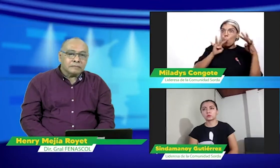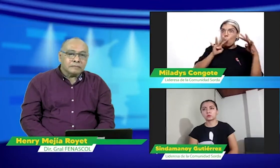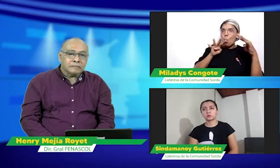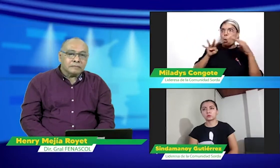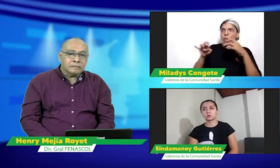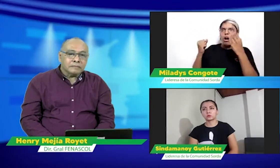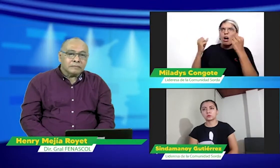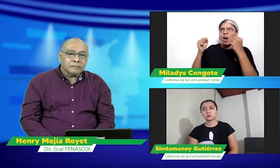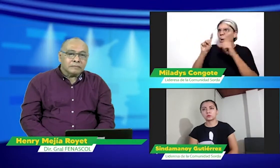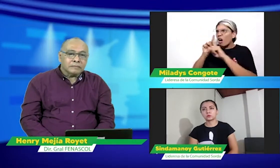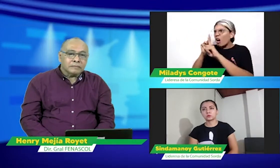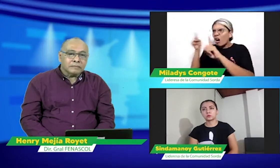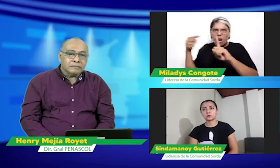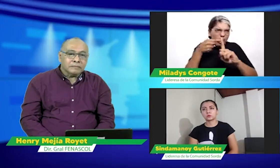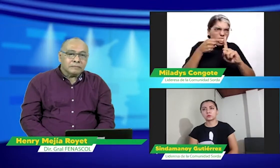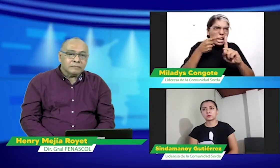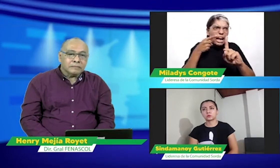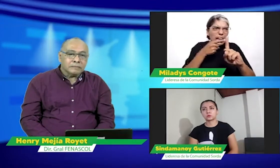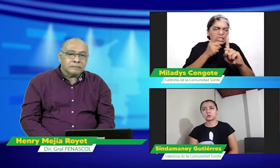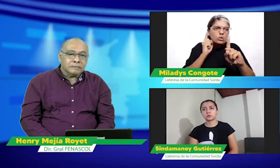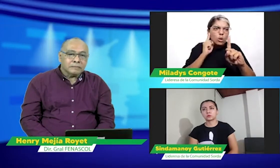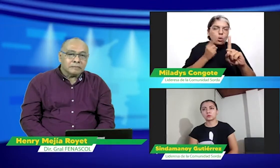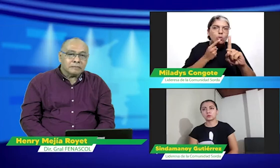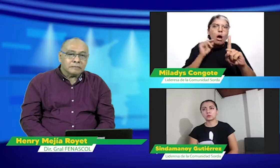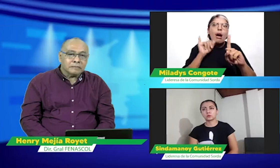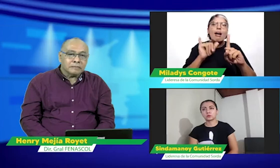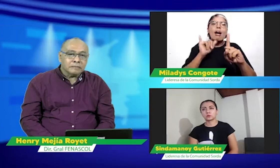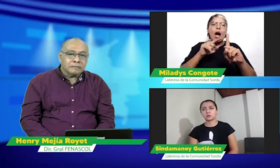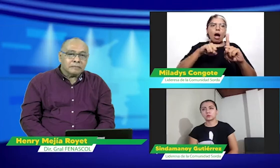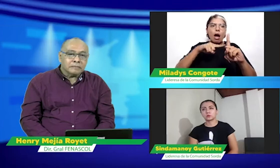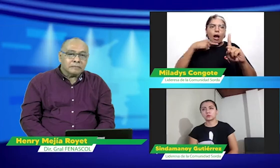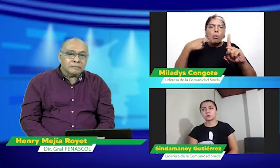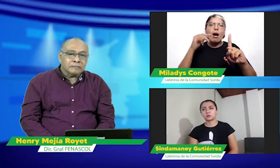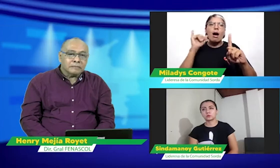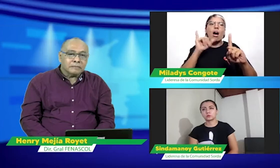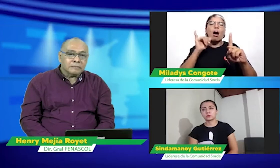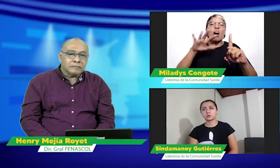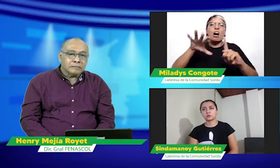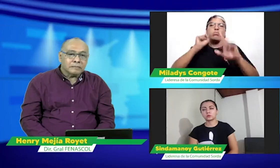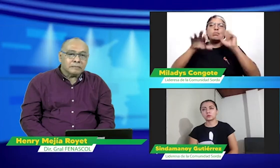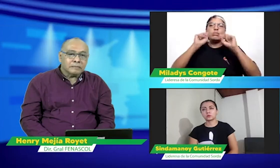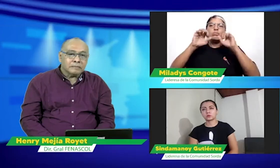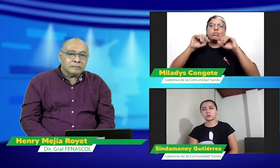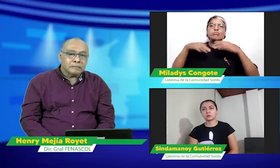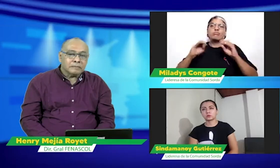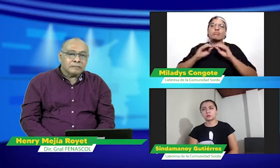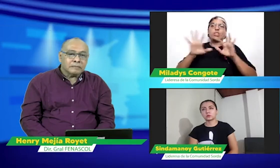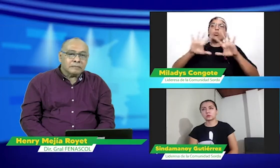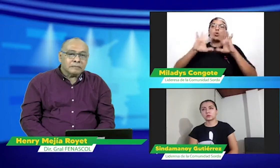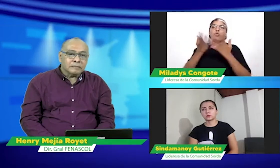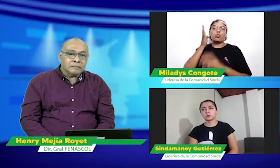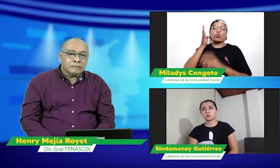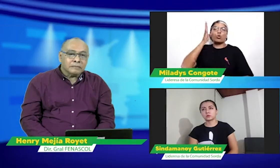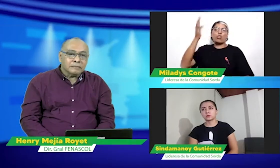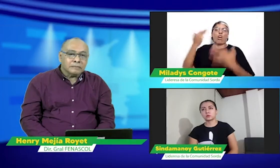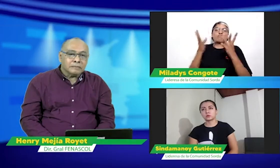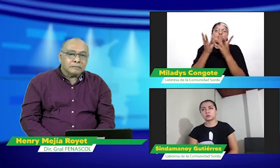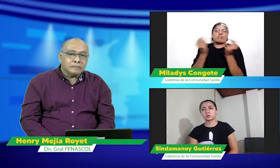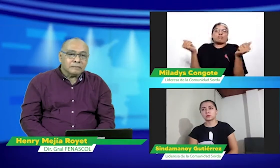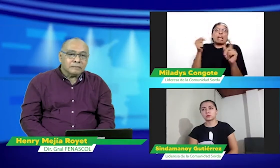seguidores, vemos que mucha gente empieza a mirar la lengua de señas desde otra perspectiva y empieza a reconocer a la